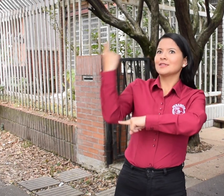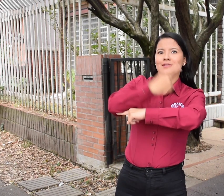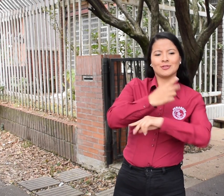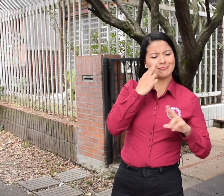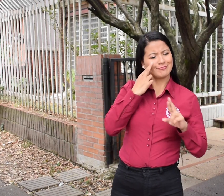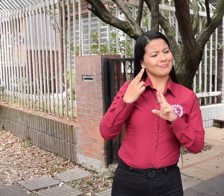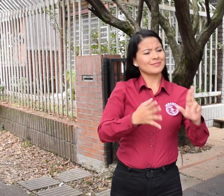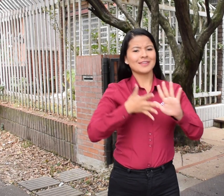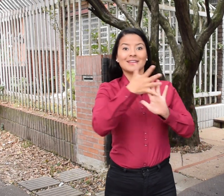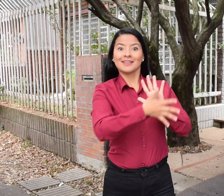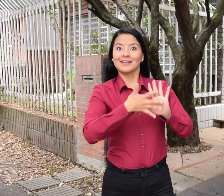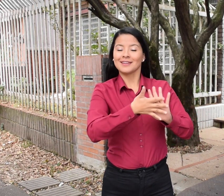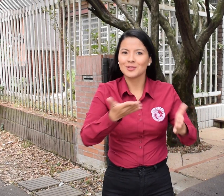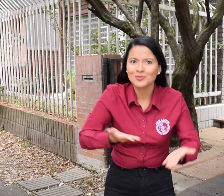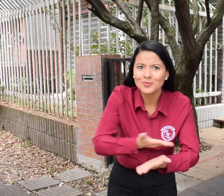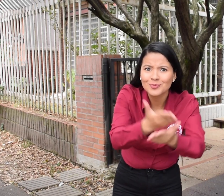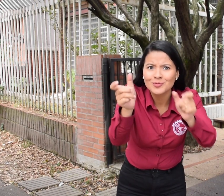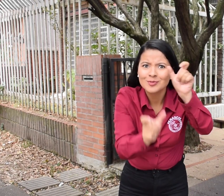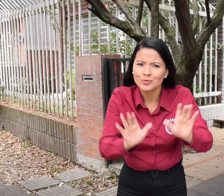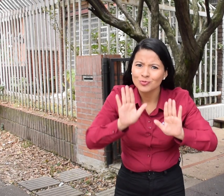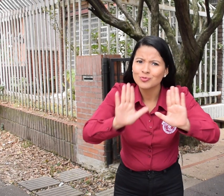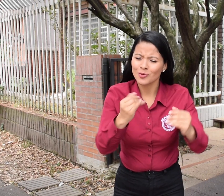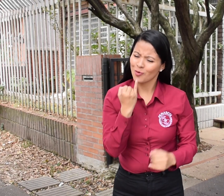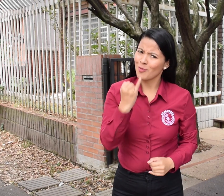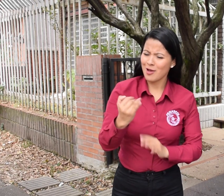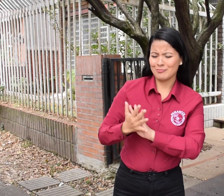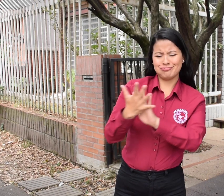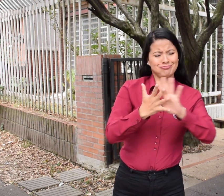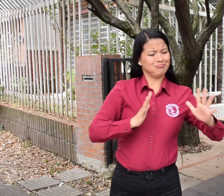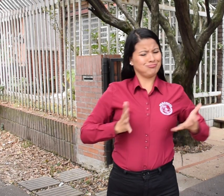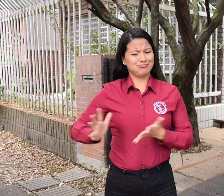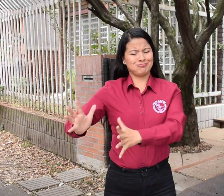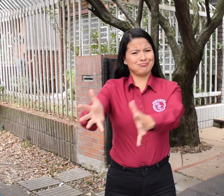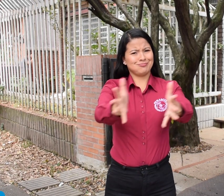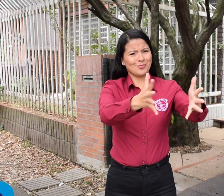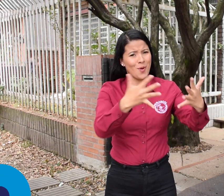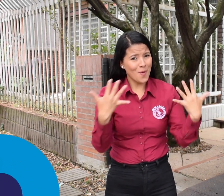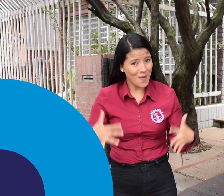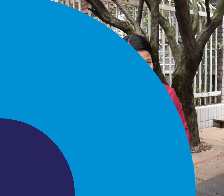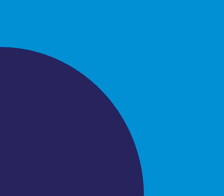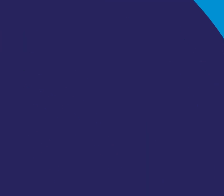reconocimiento de la lengua de señas ¿Qué es su idioma? ¿El idioma de las personas sordas? Que se puede usar en cualquier lugar